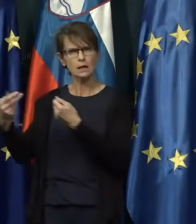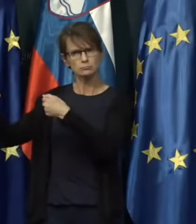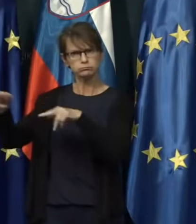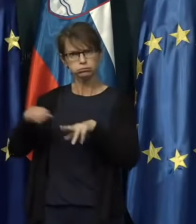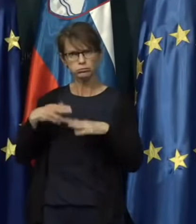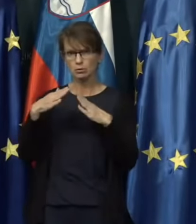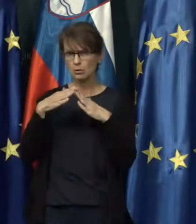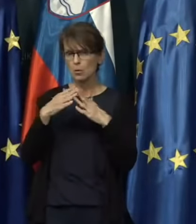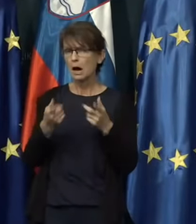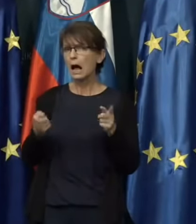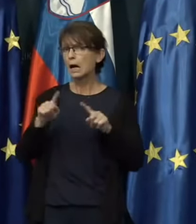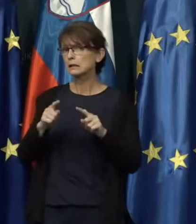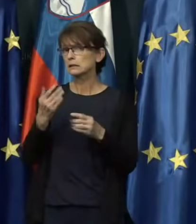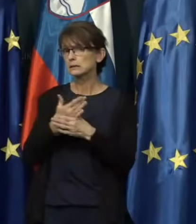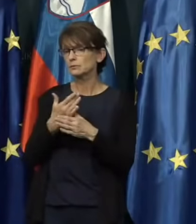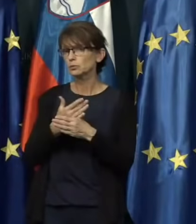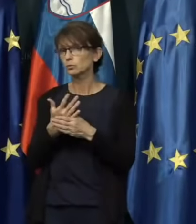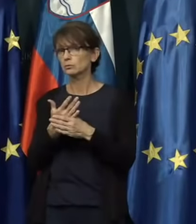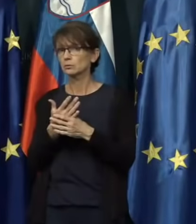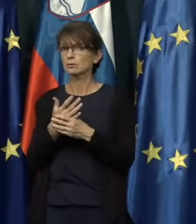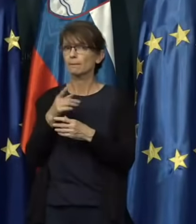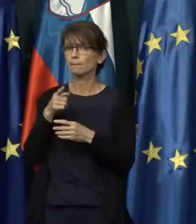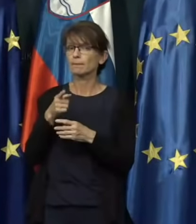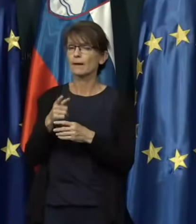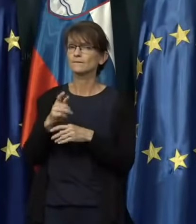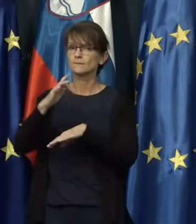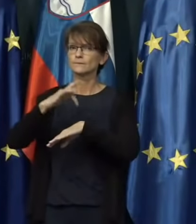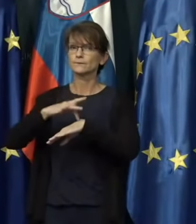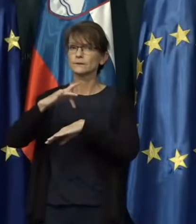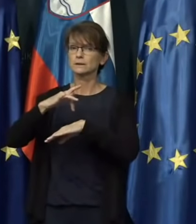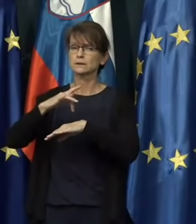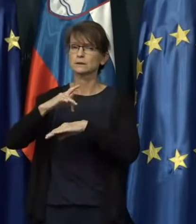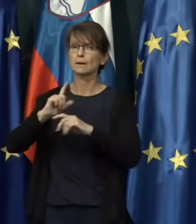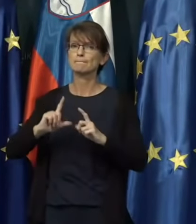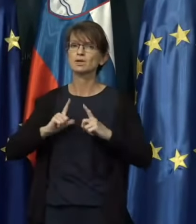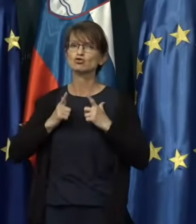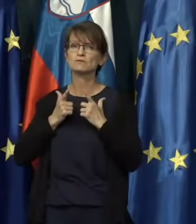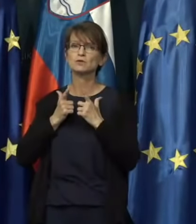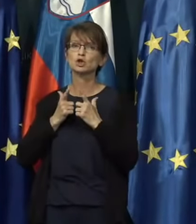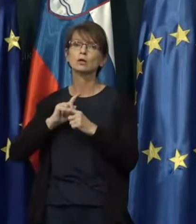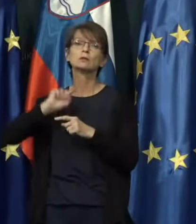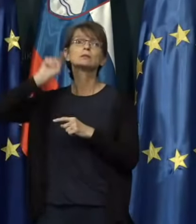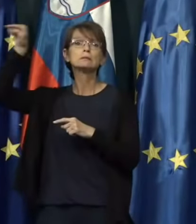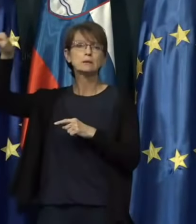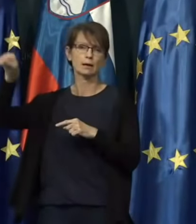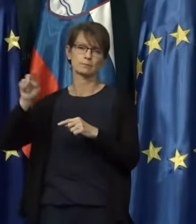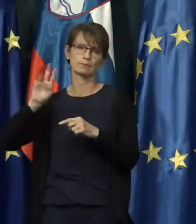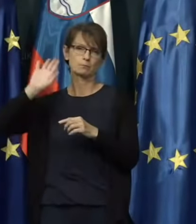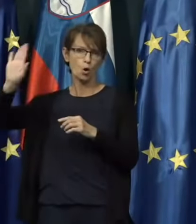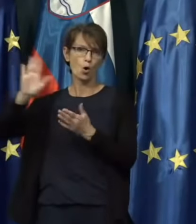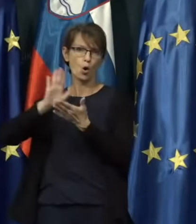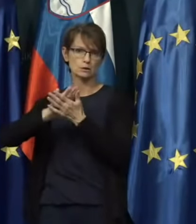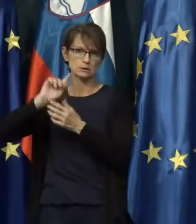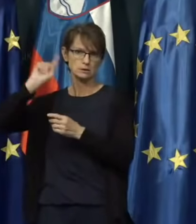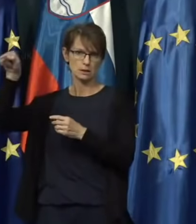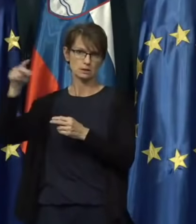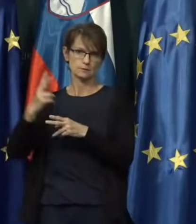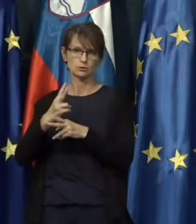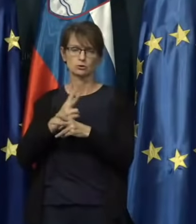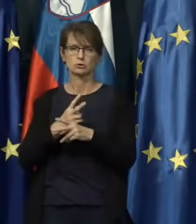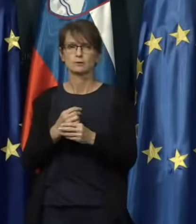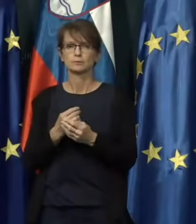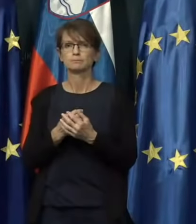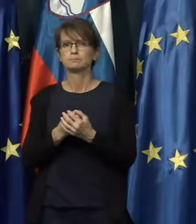ali svetujete, da nekako ta vrh preživijo potem v tiste državi, kjer se nahajajo?